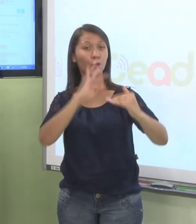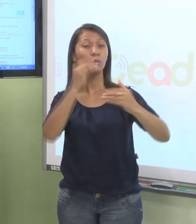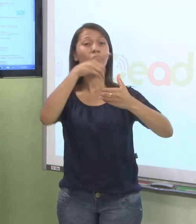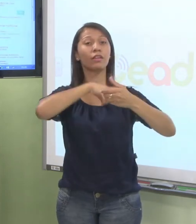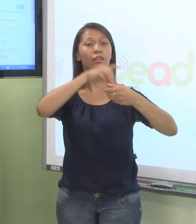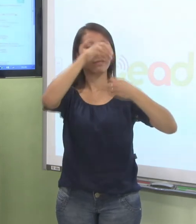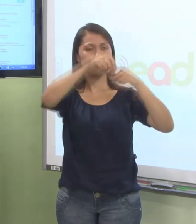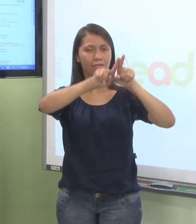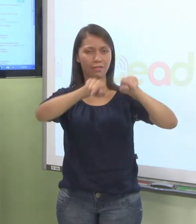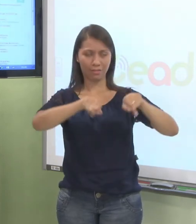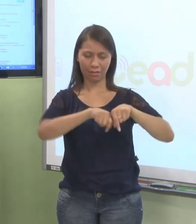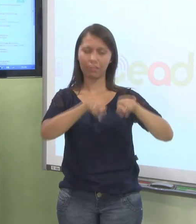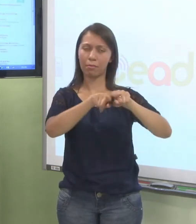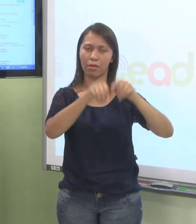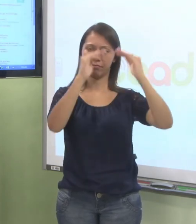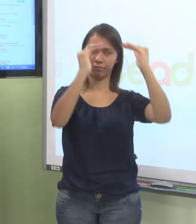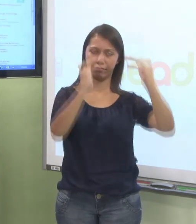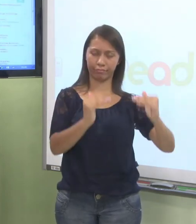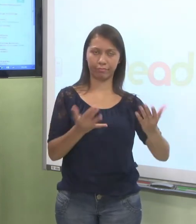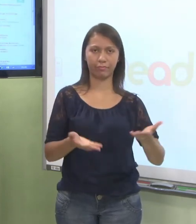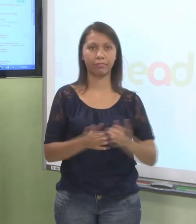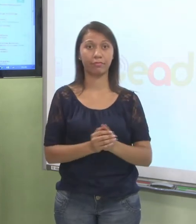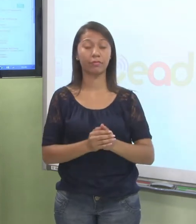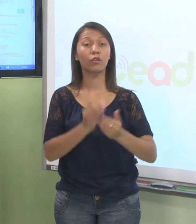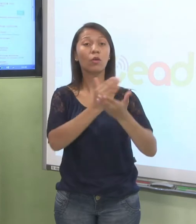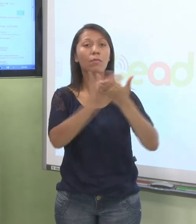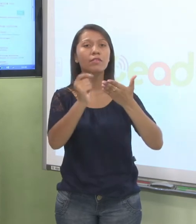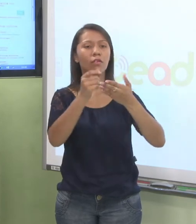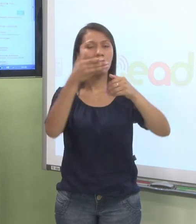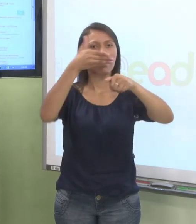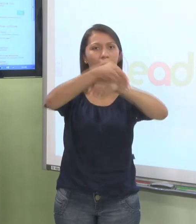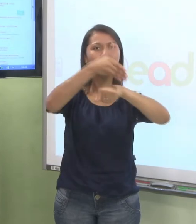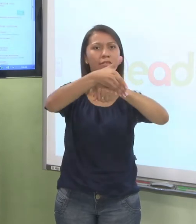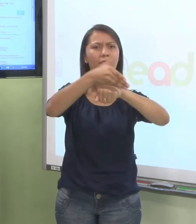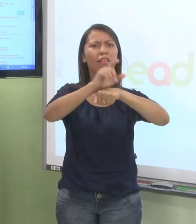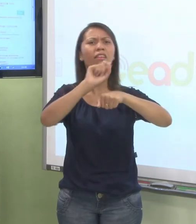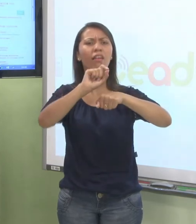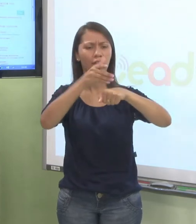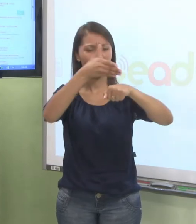Vamos começar entrando aqui nos participantes, para a gente ver quem são os participantes dessa sala.